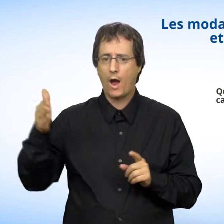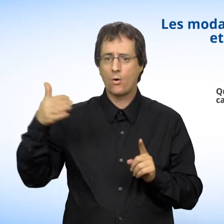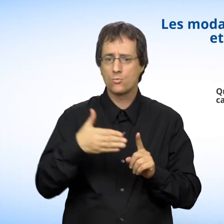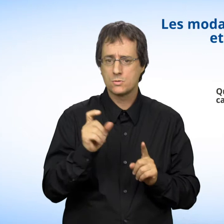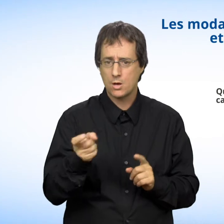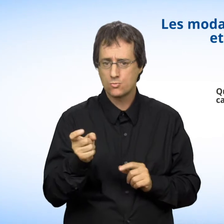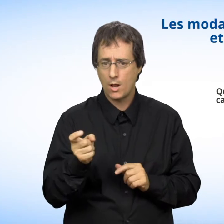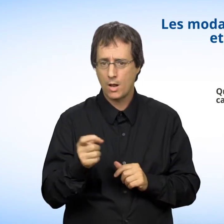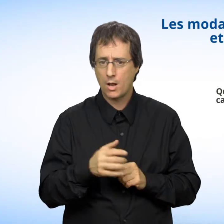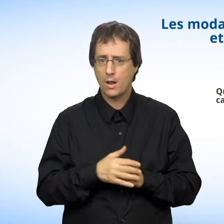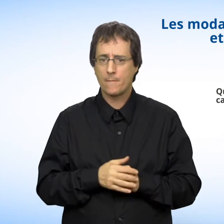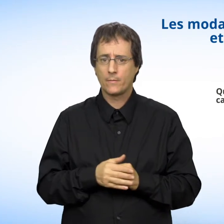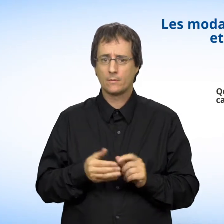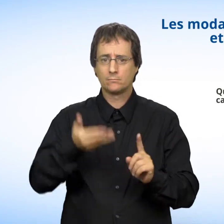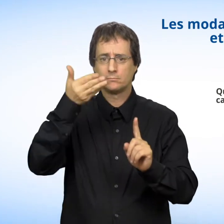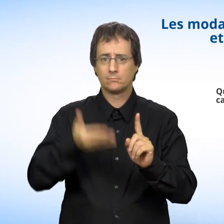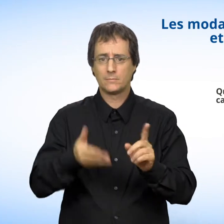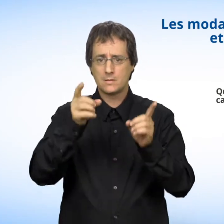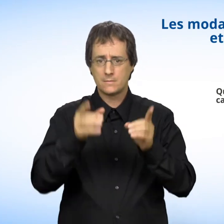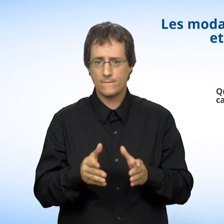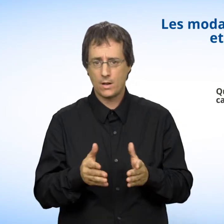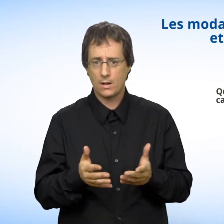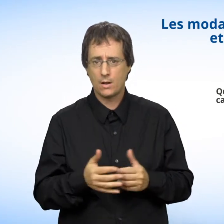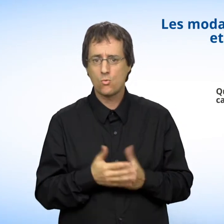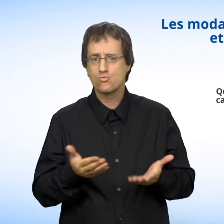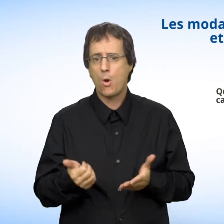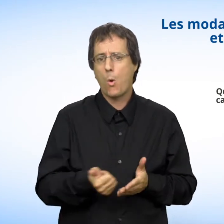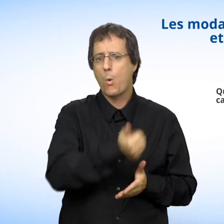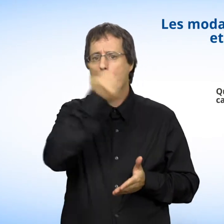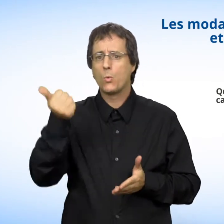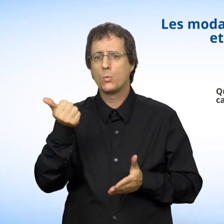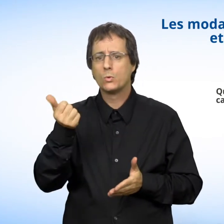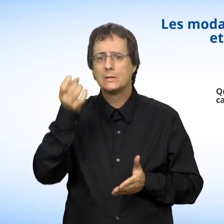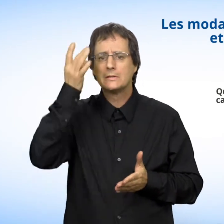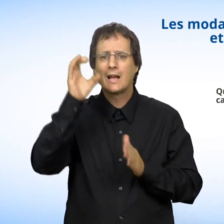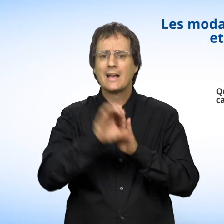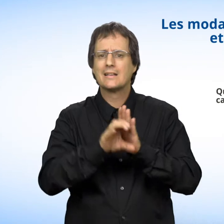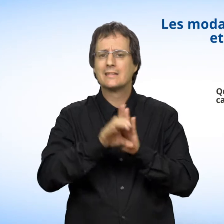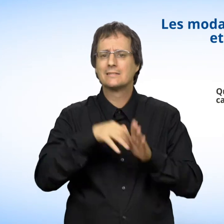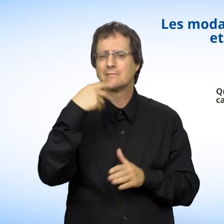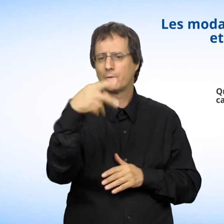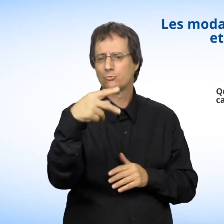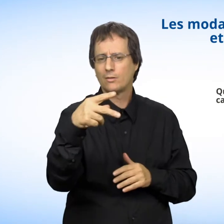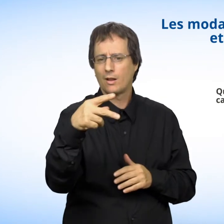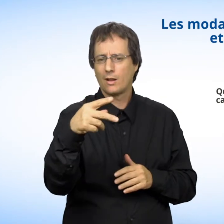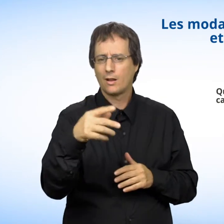la religion, l'orientation sexuelle, l'état civil